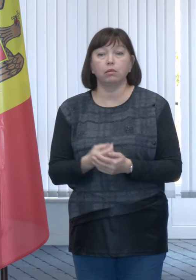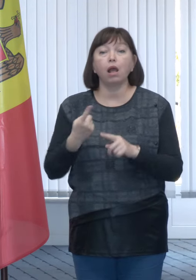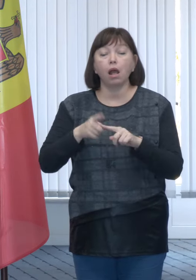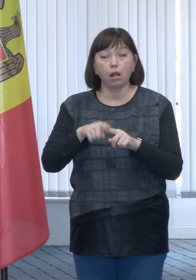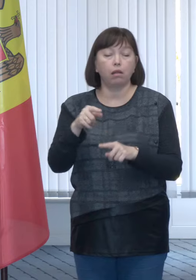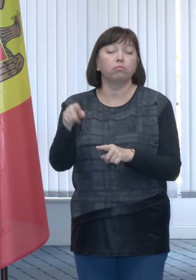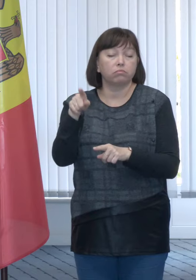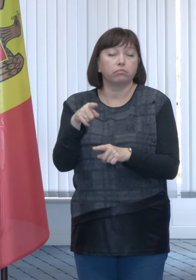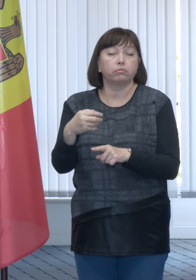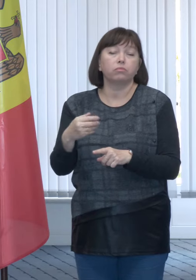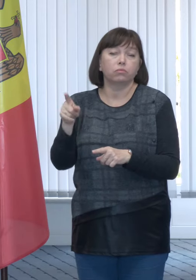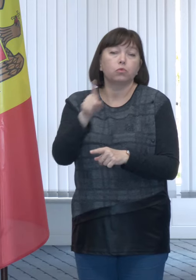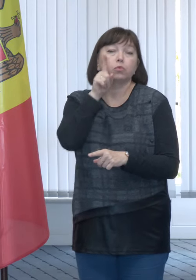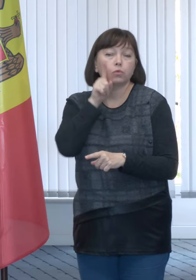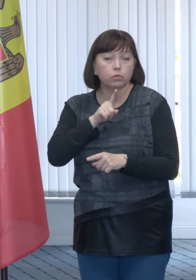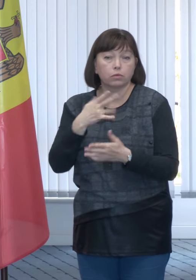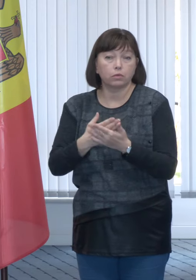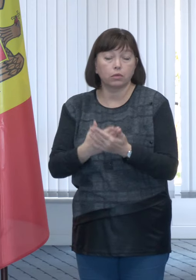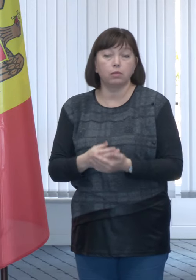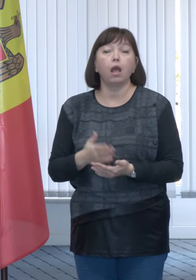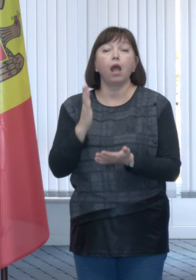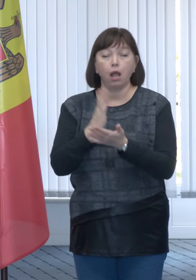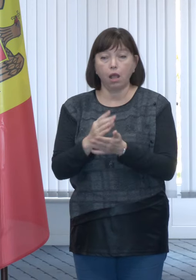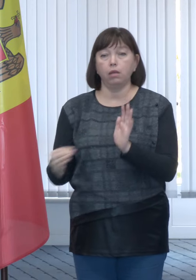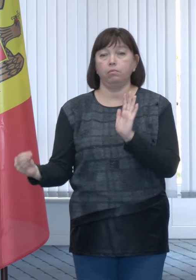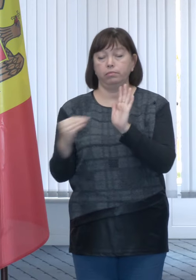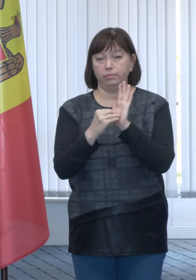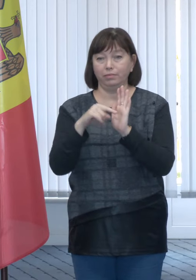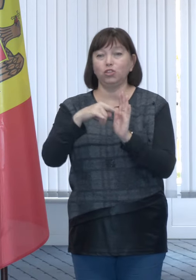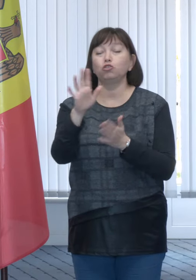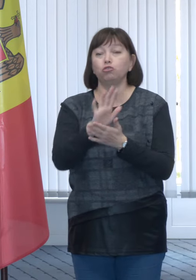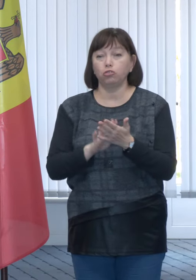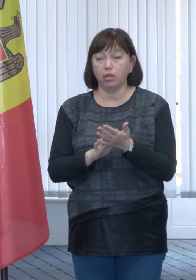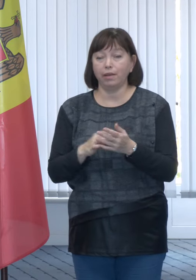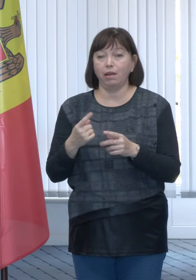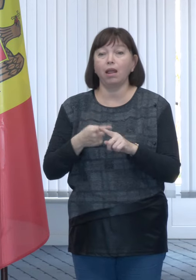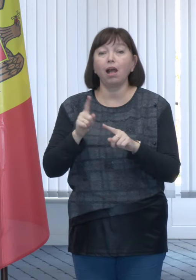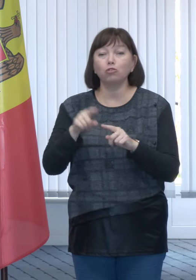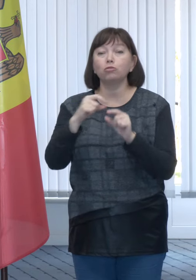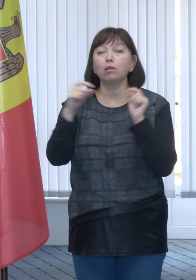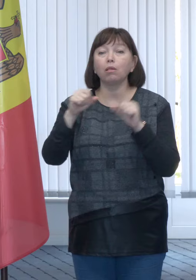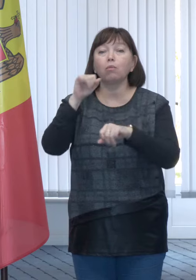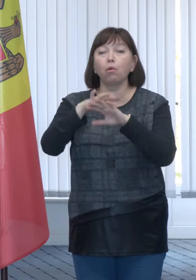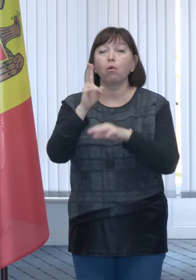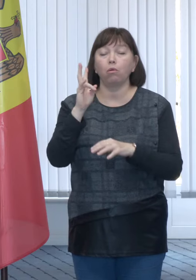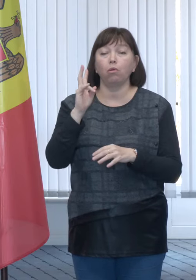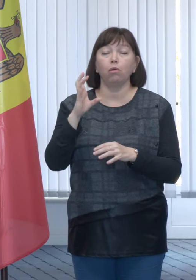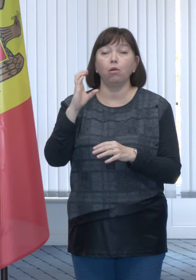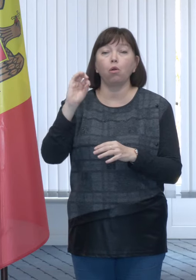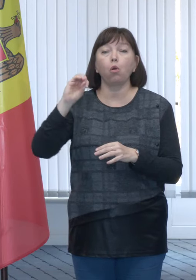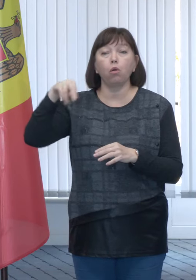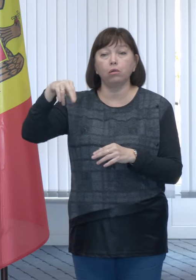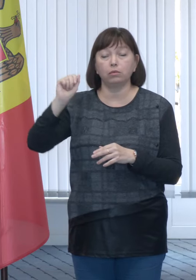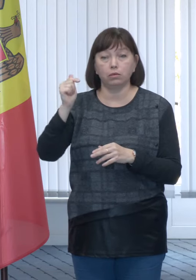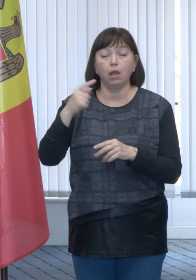care îl preferă dintr-un motiv sau altul, au opțiunea să indice în cerere acel cont care trebuie să fie un cont